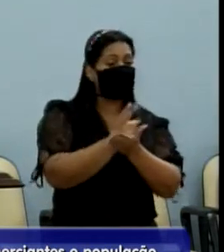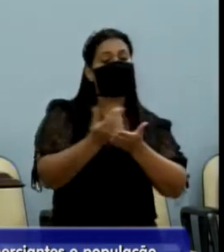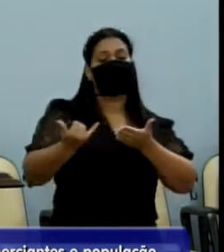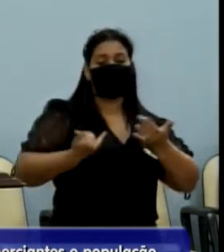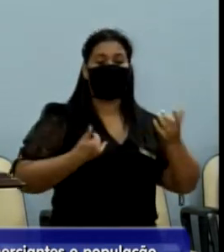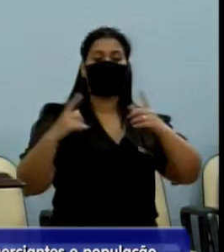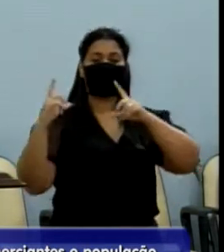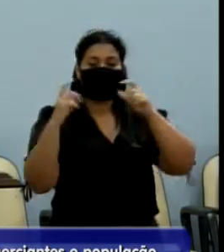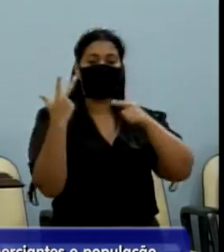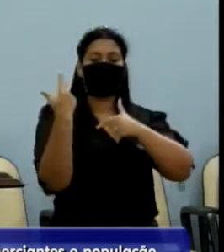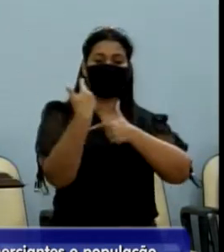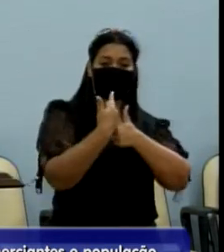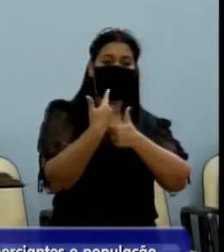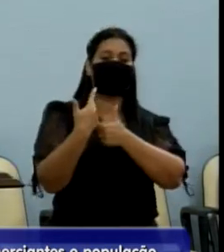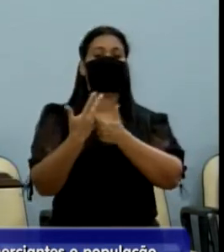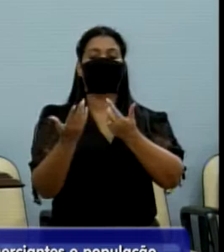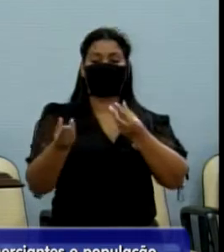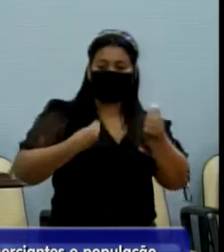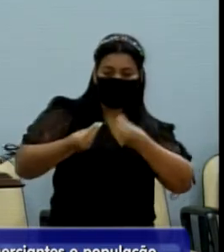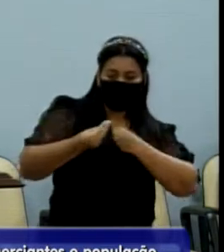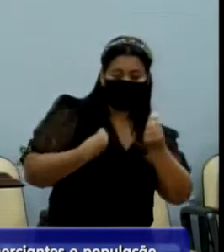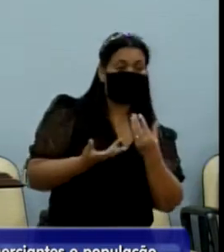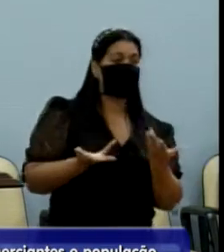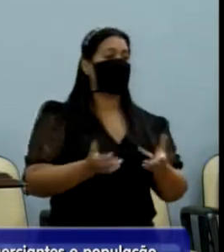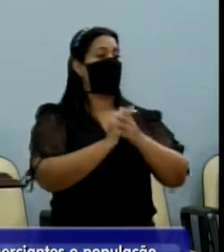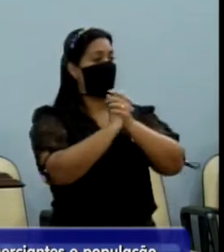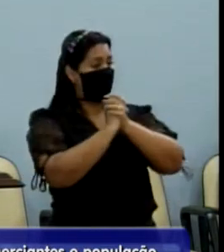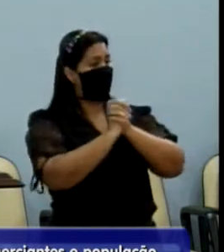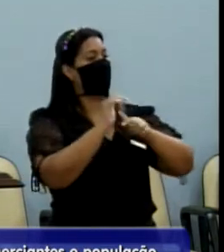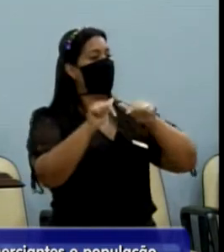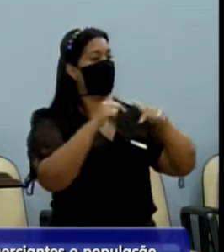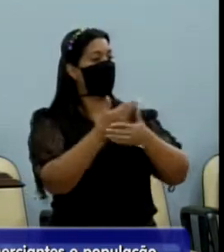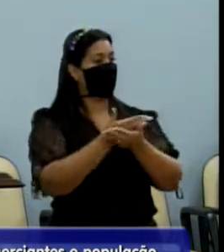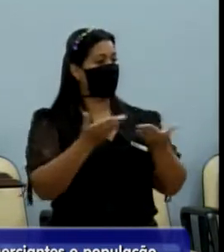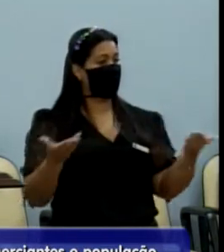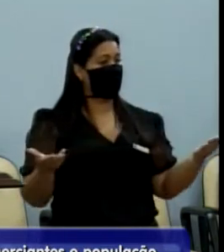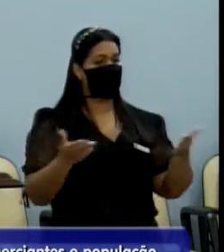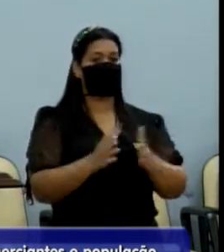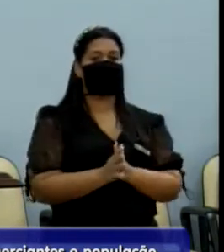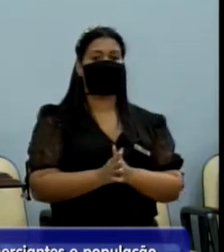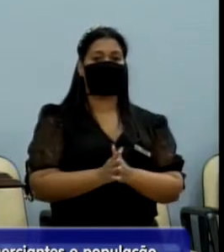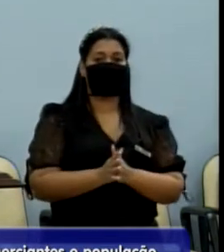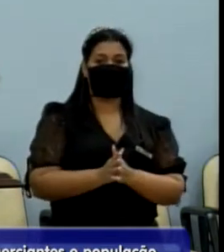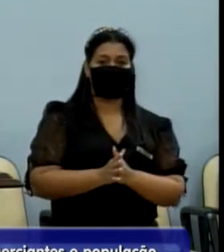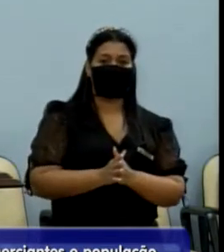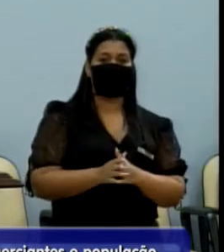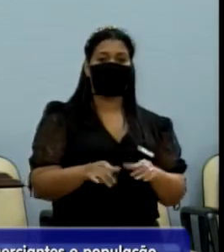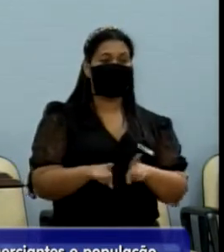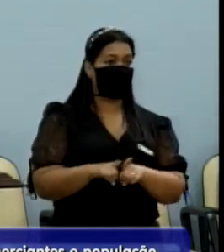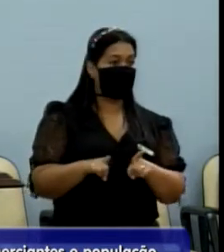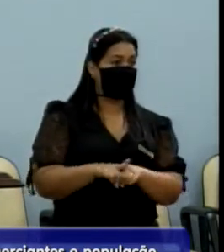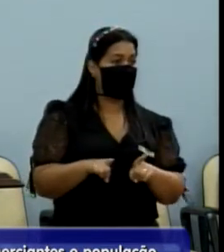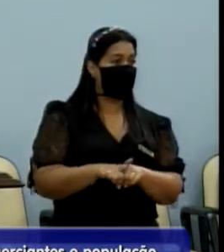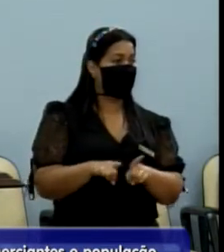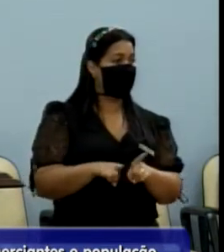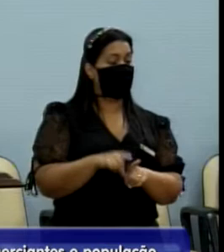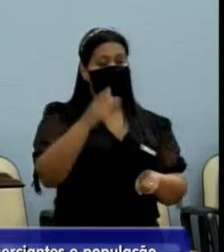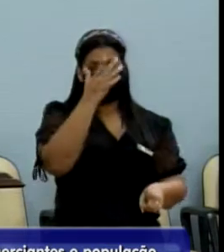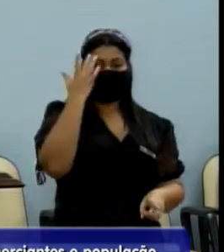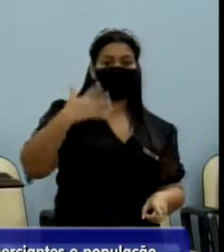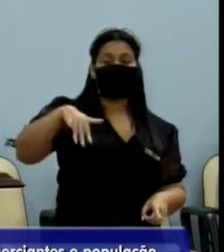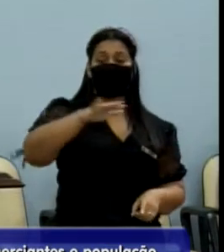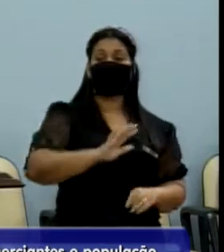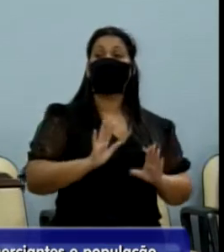fotos e vídeos. Então, Júlio, parabéns pelo seu trabalho, do Pedro, eu sei que vocês estão tentando, já foram em cidades aí que vão trazer novidades.